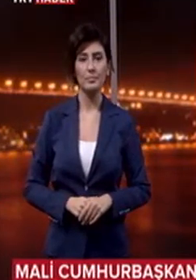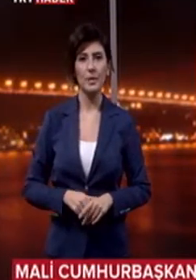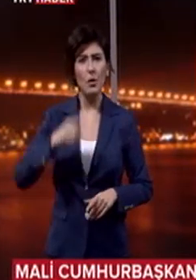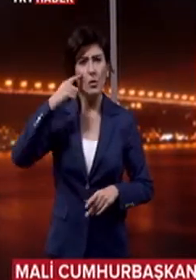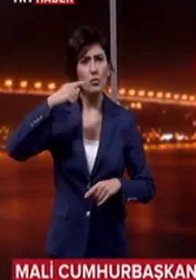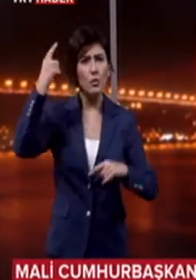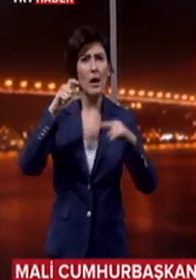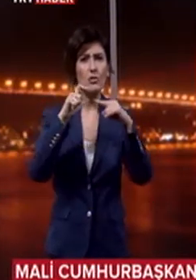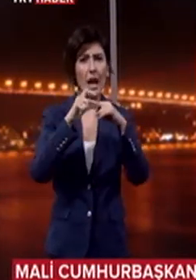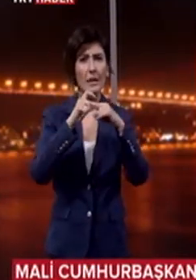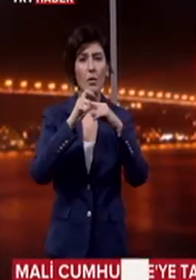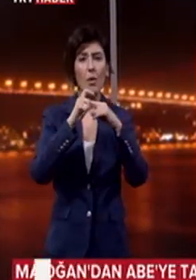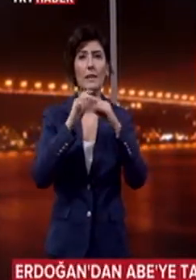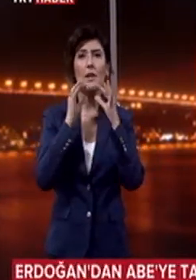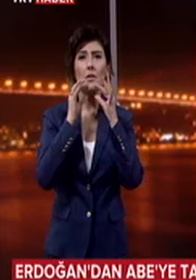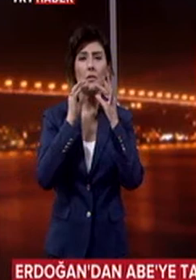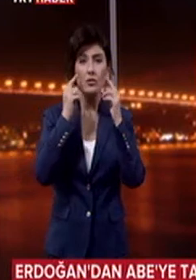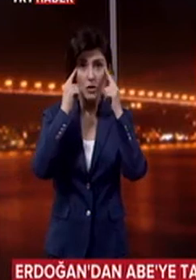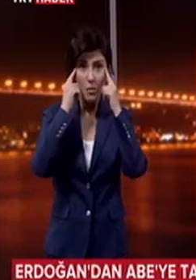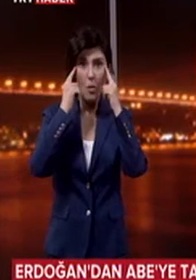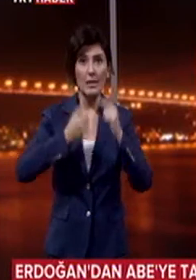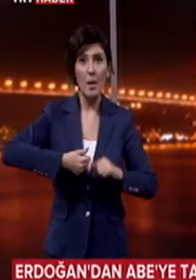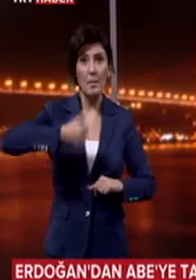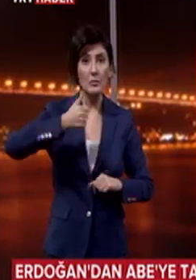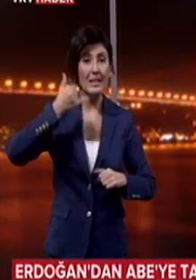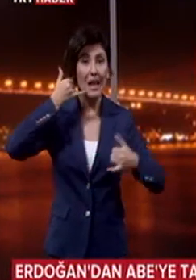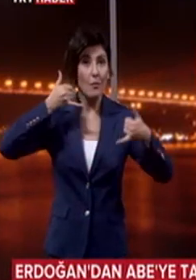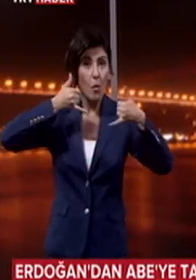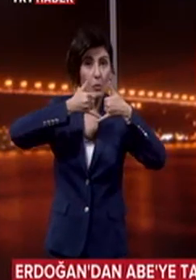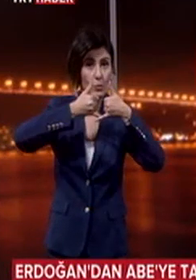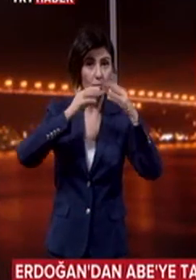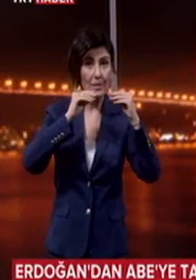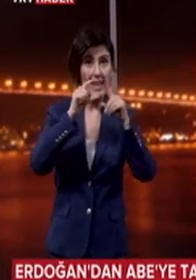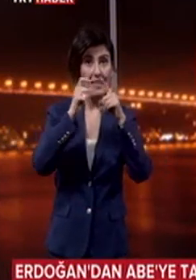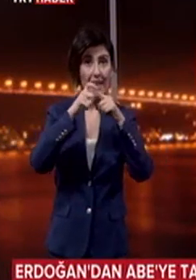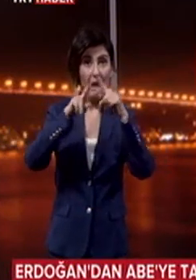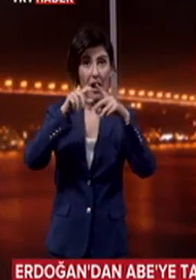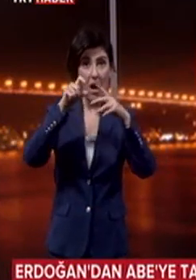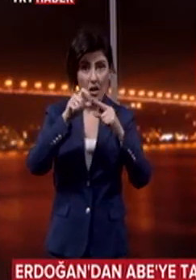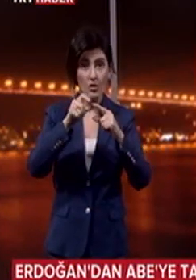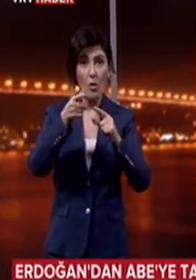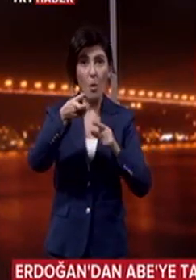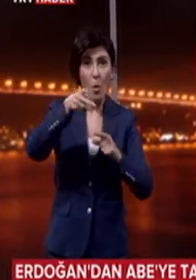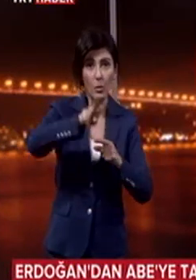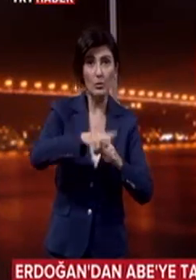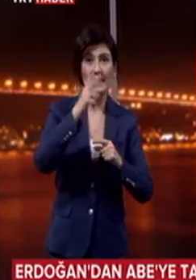Cumhurbaşkanı Erdoğan, Japonya Başbakanı Şinzu Abe'yi telefonla aradı. Deaş'ın öldürdüğü ikinci Japon rehine için taziyelerini iletti.